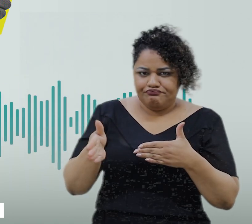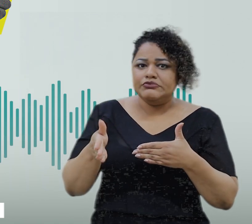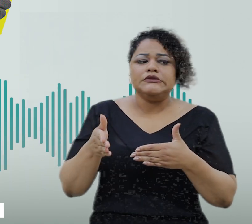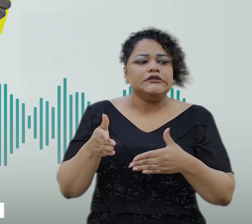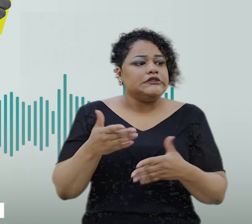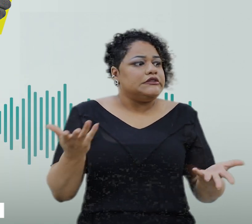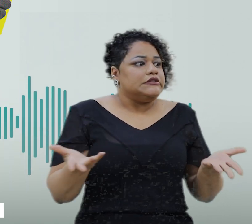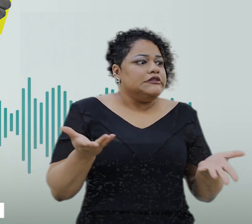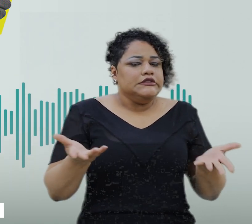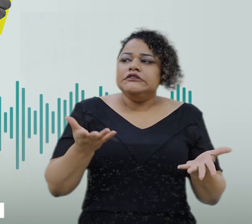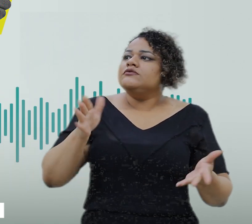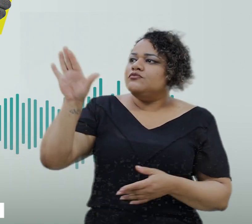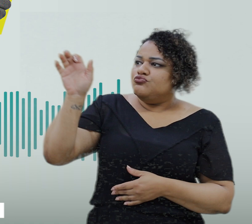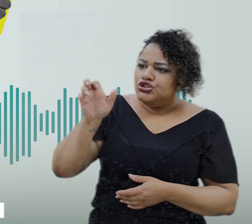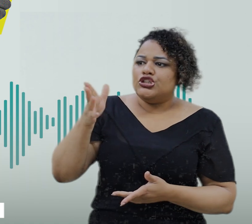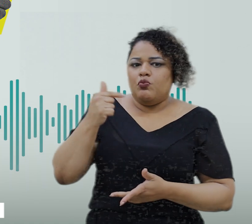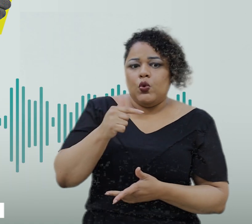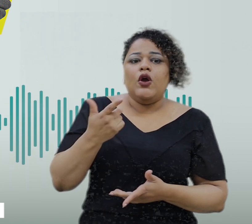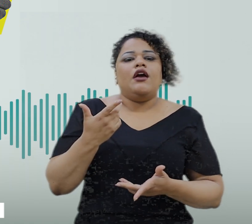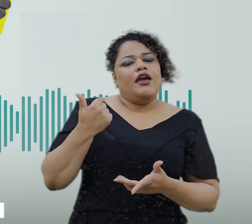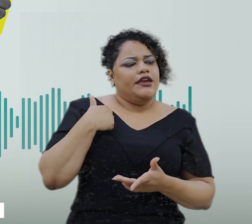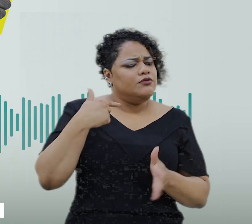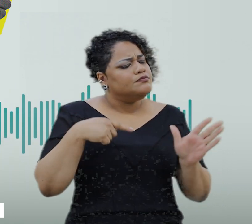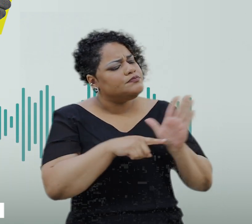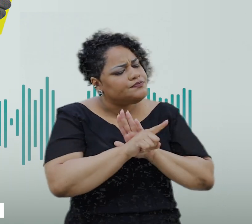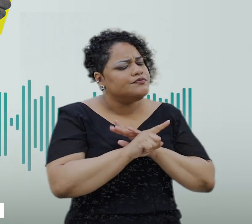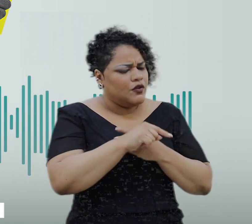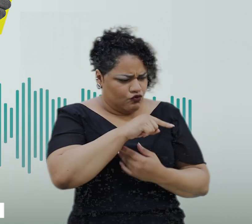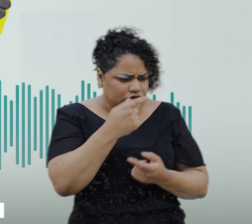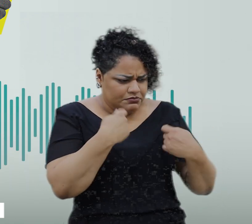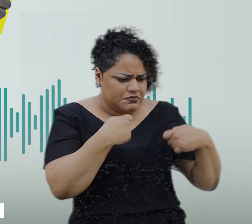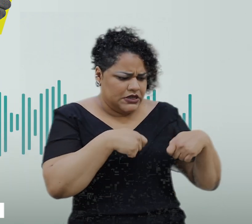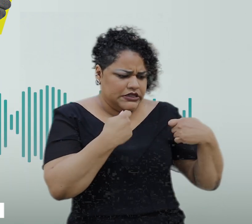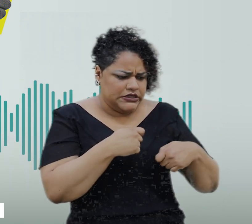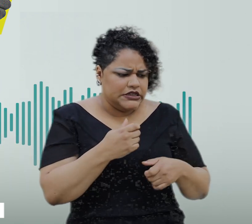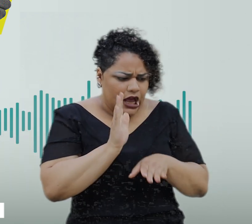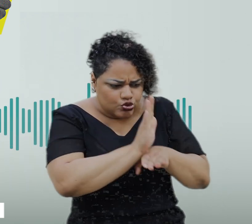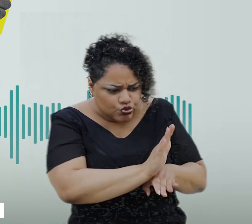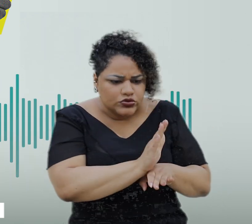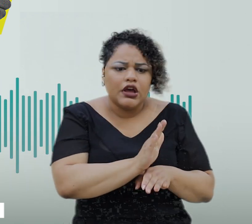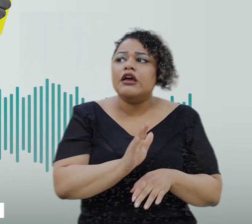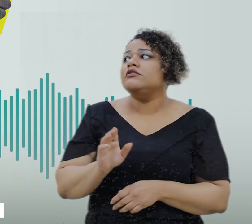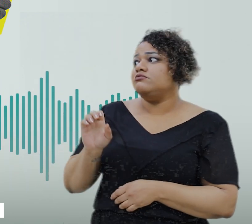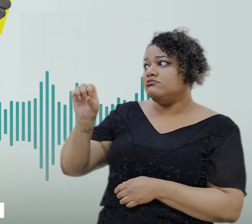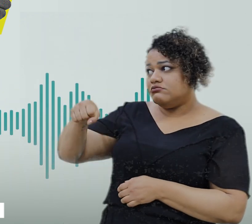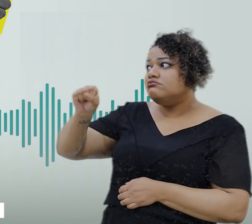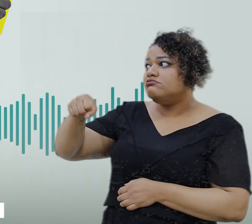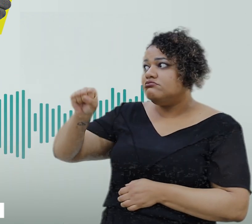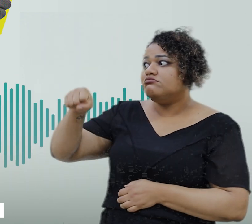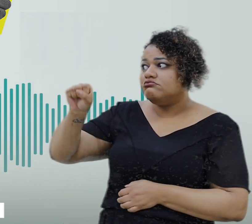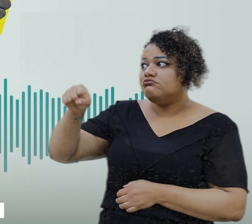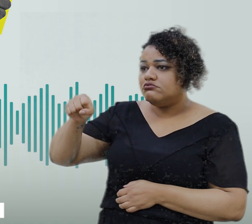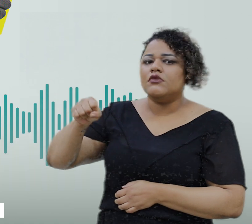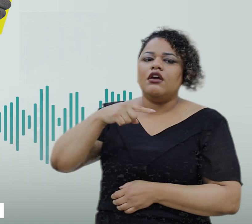disse o que eu faço. Então eu entendi, né, eu pensei que eles precisaram de ajuda e tudo. Eles disseram que